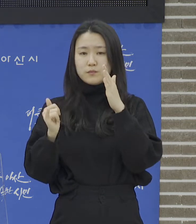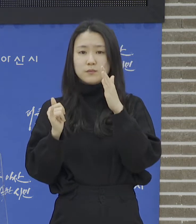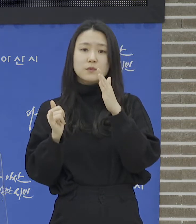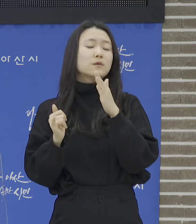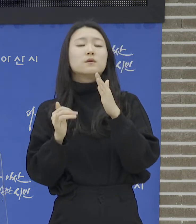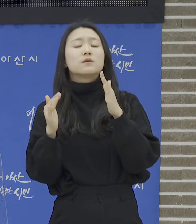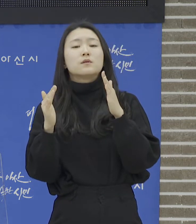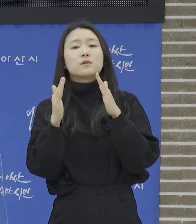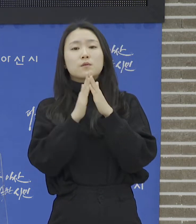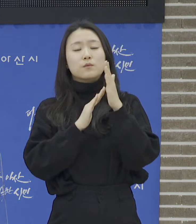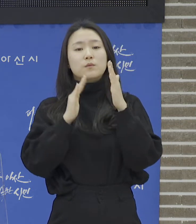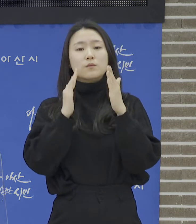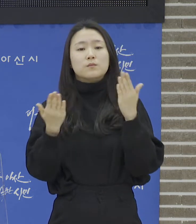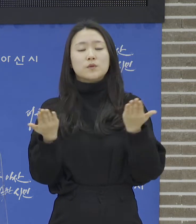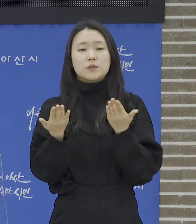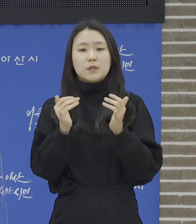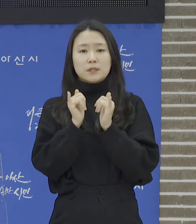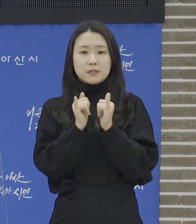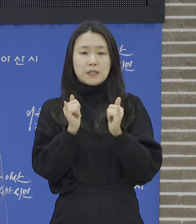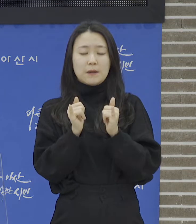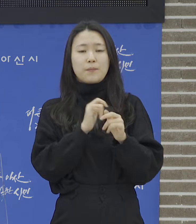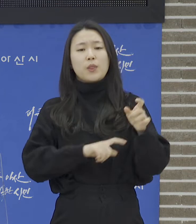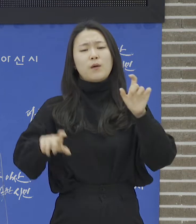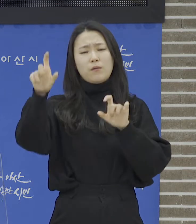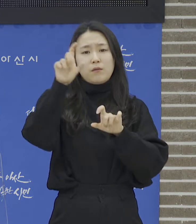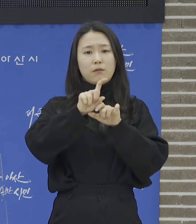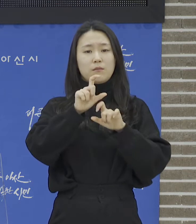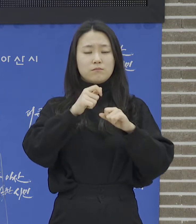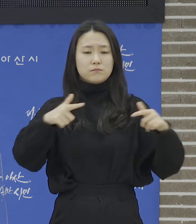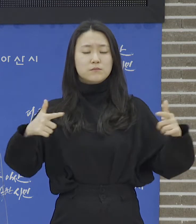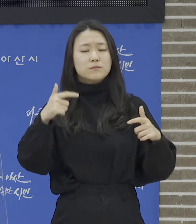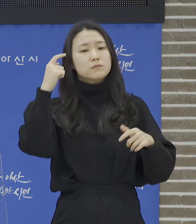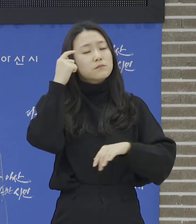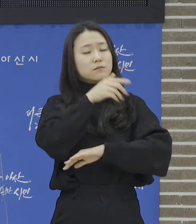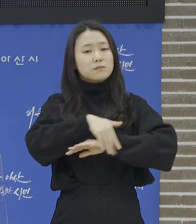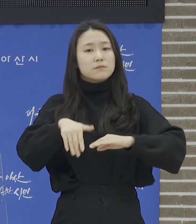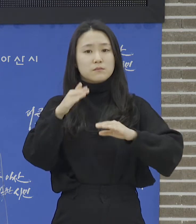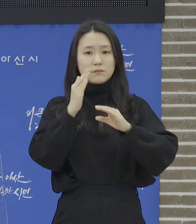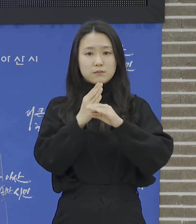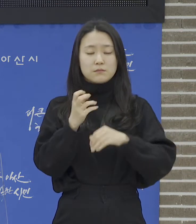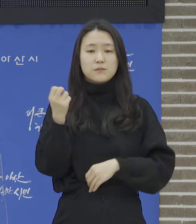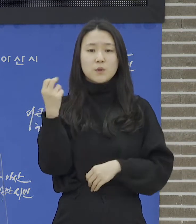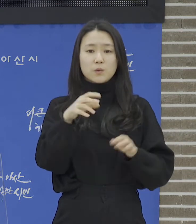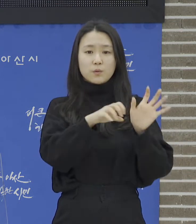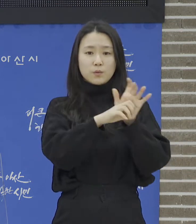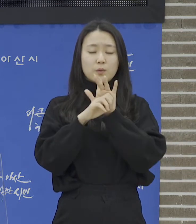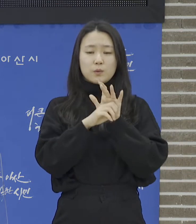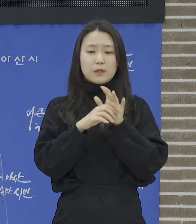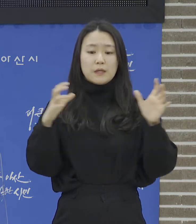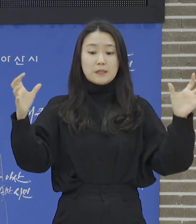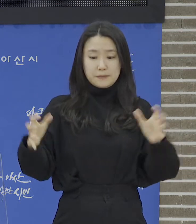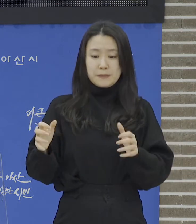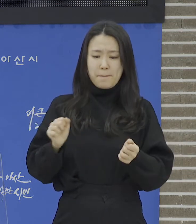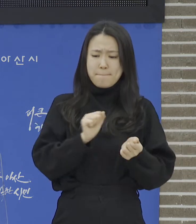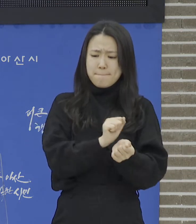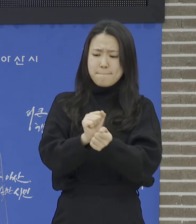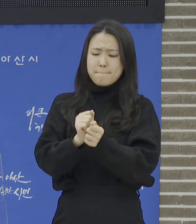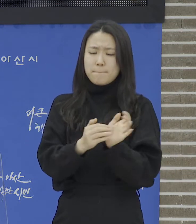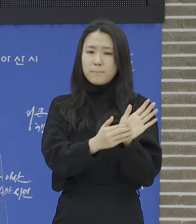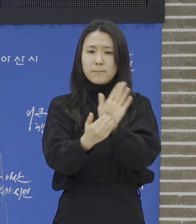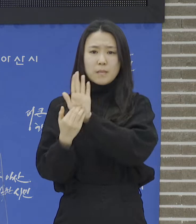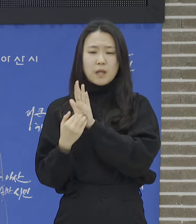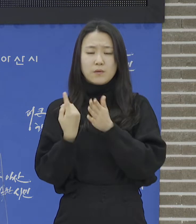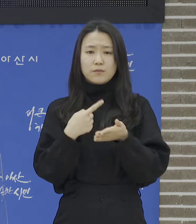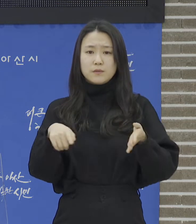배치해 계획입니다. 두 번째, 코로나19 집단 감염을 예방하고자 공동생활하는